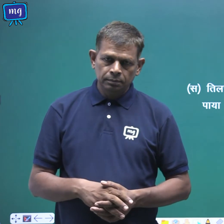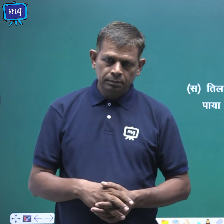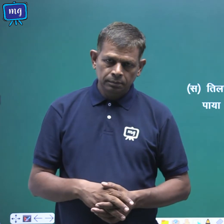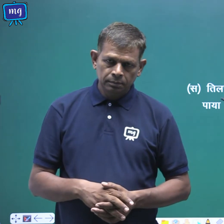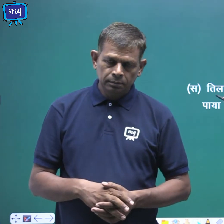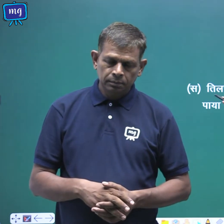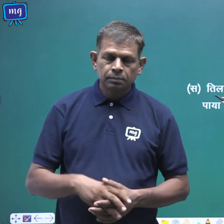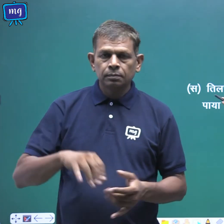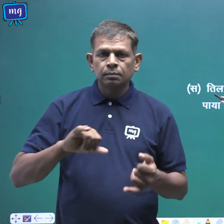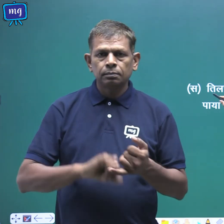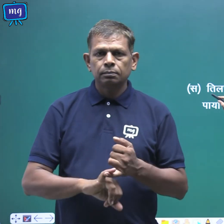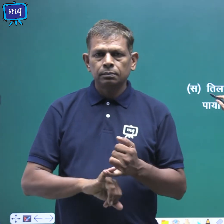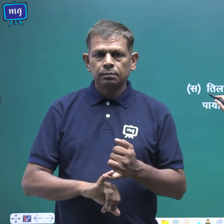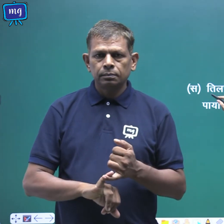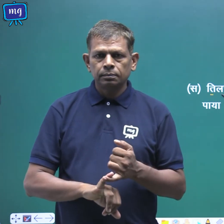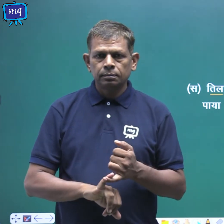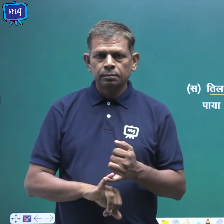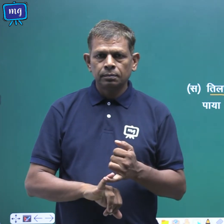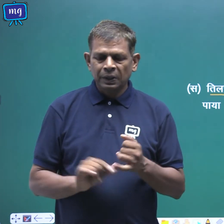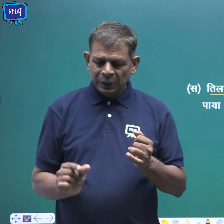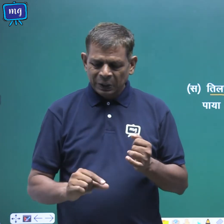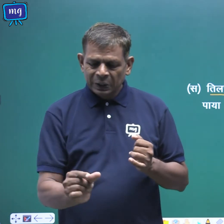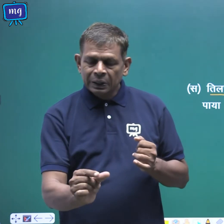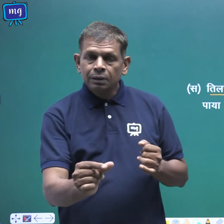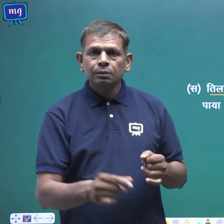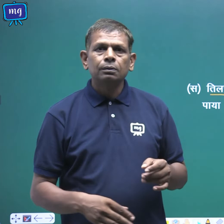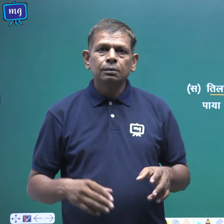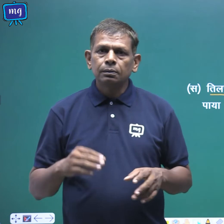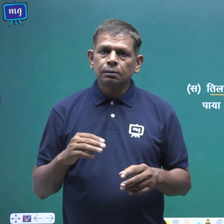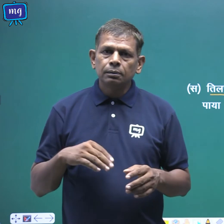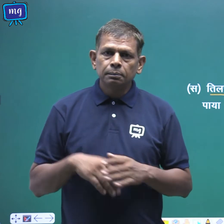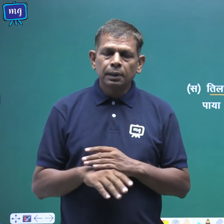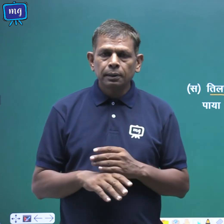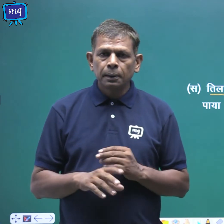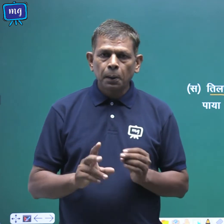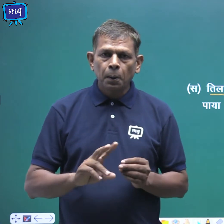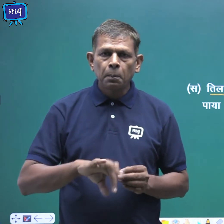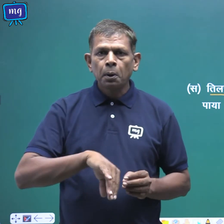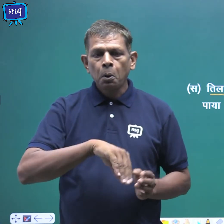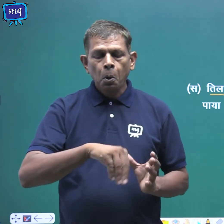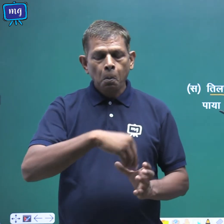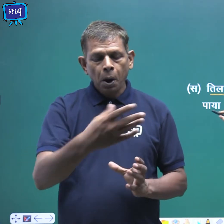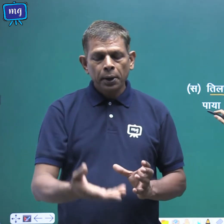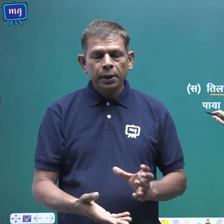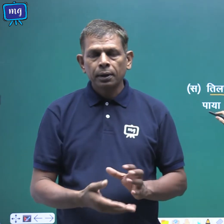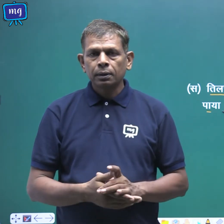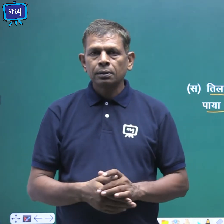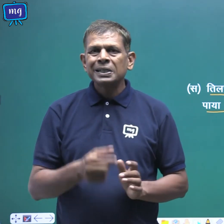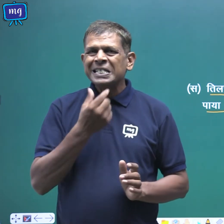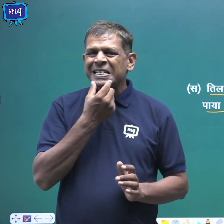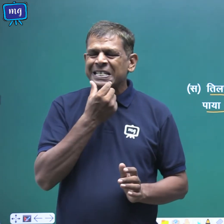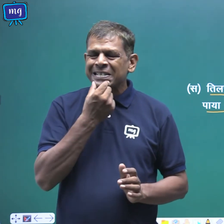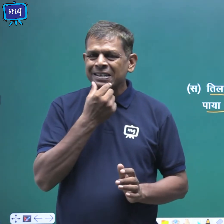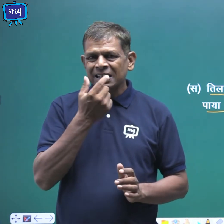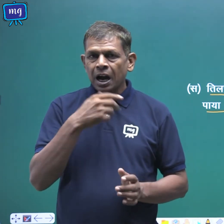सब तिल चटों में बाईये कंकाल पाया